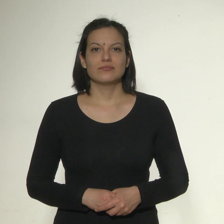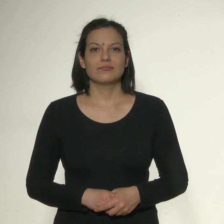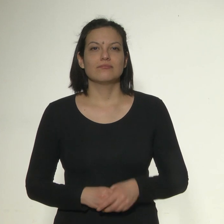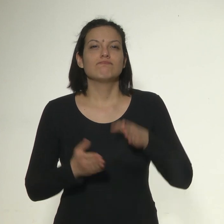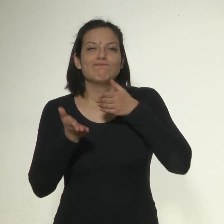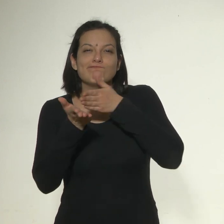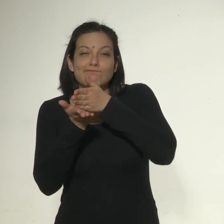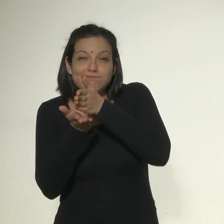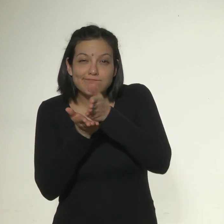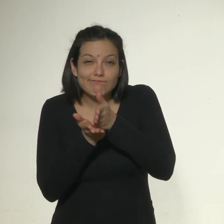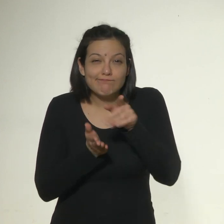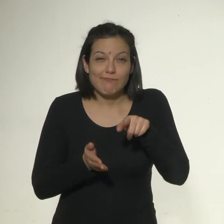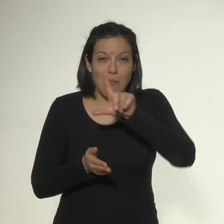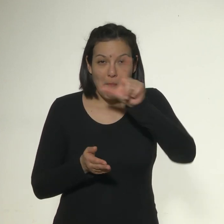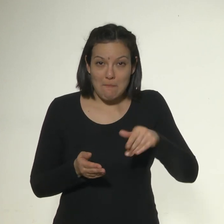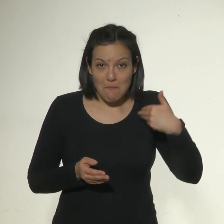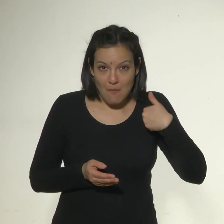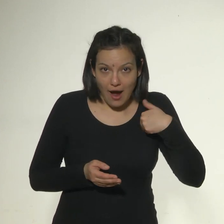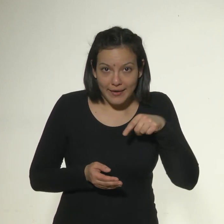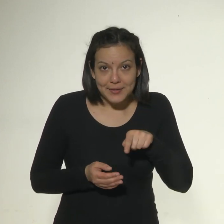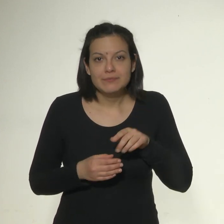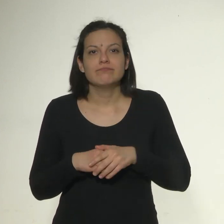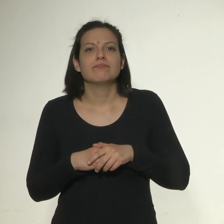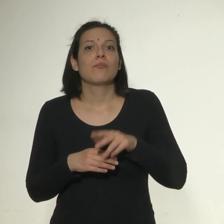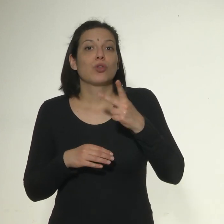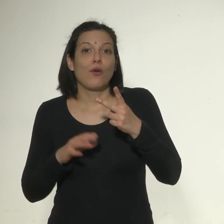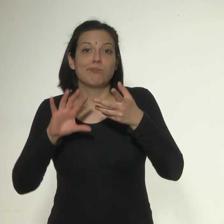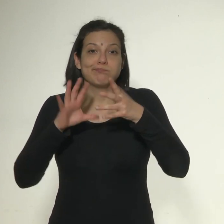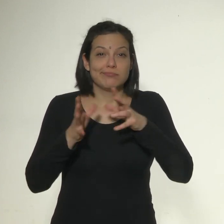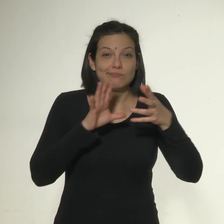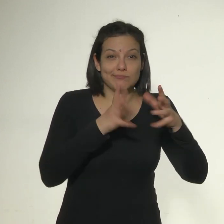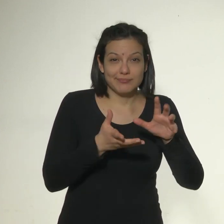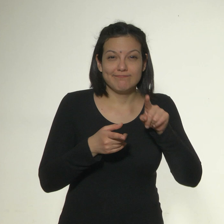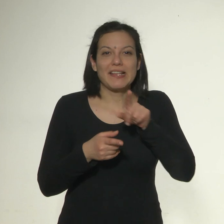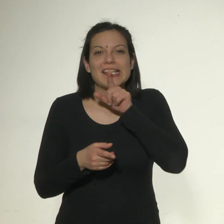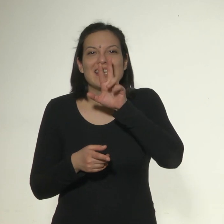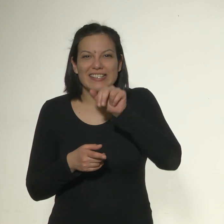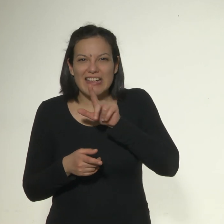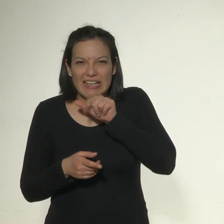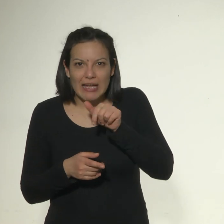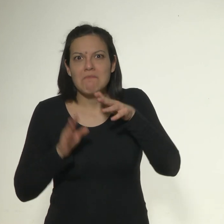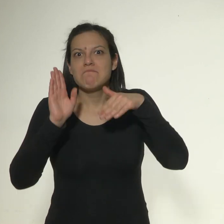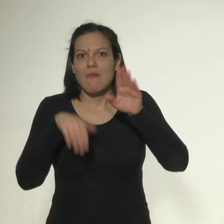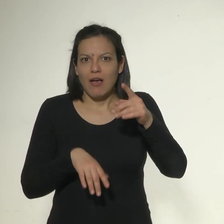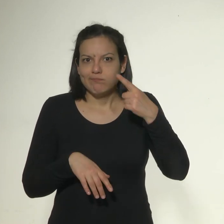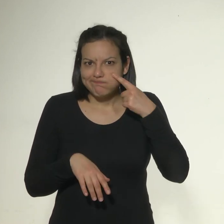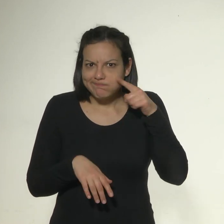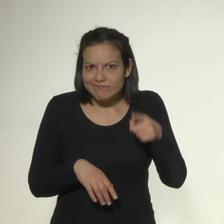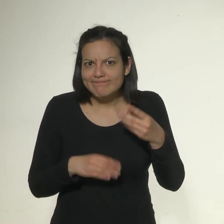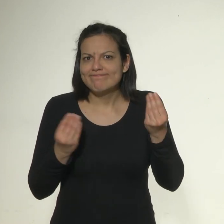Rubros en nuestro país Las dos formas de trata más extendidas son